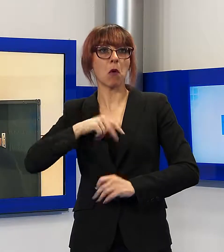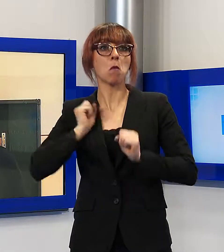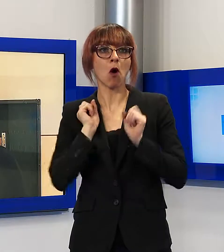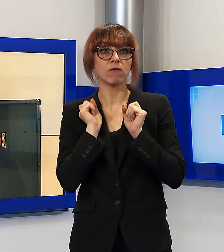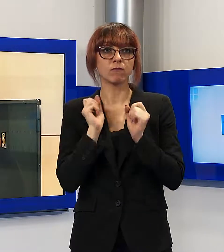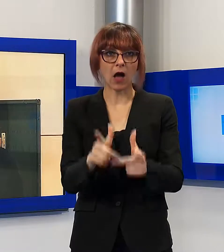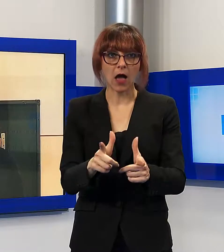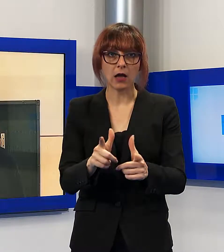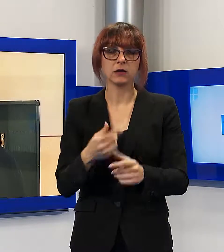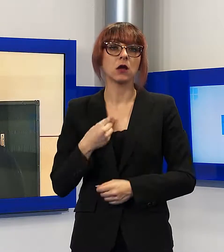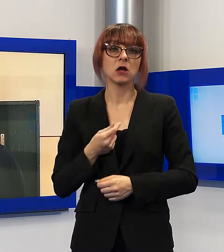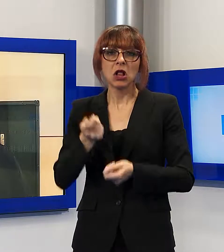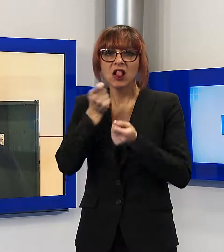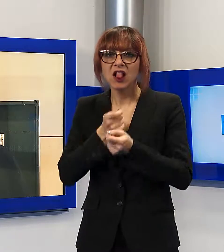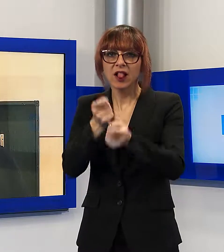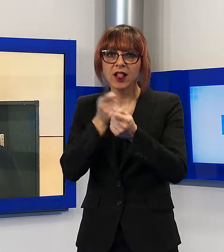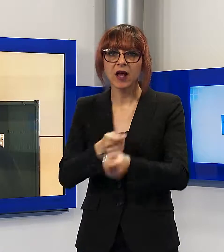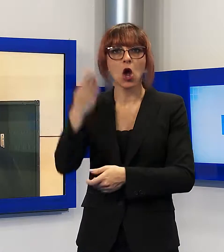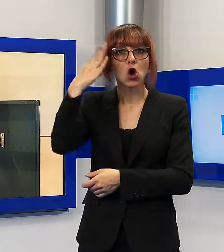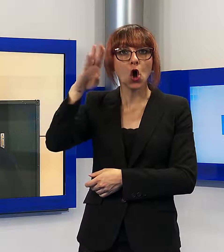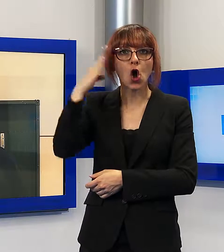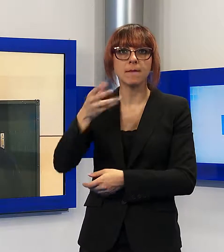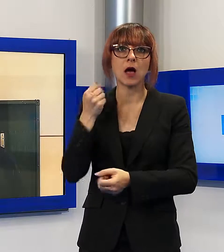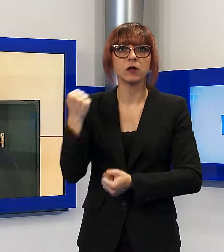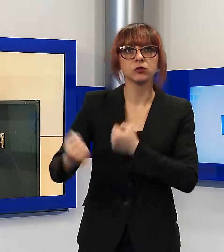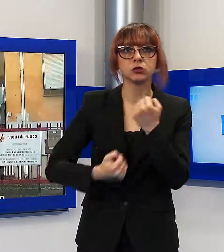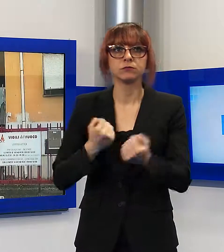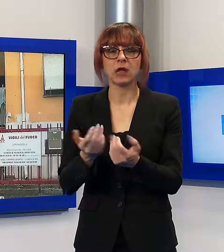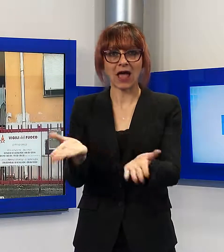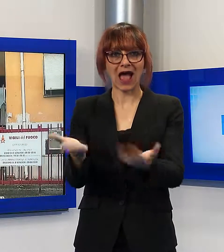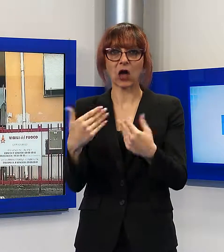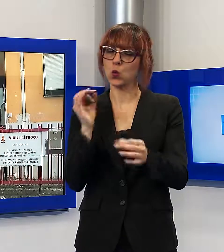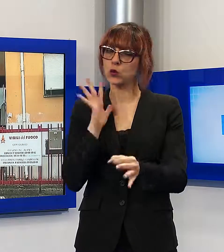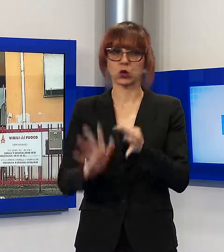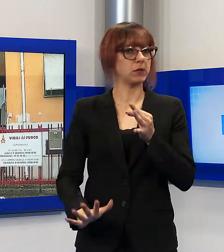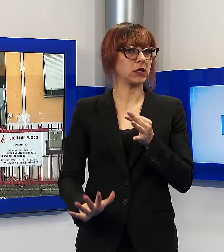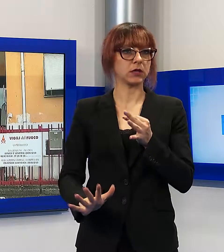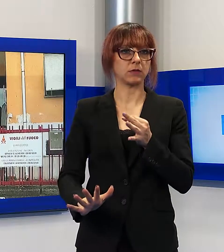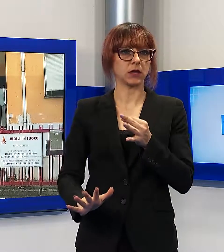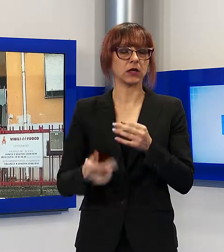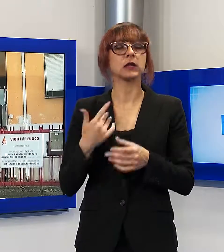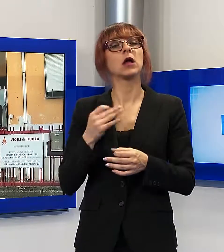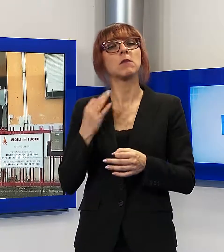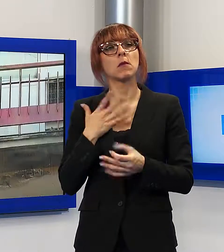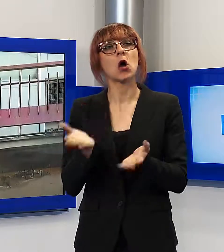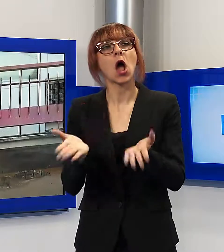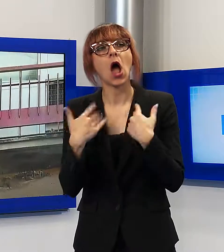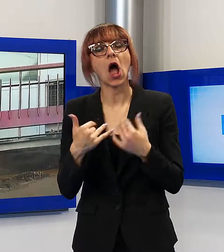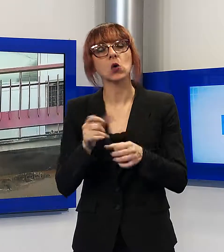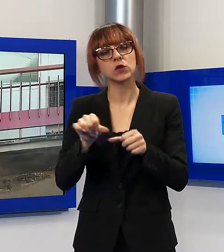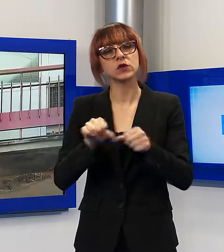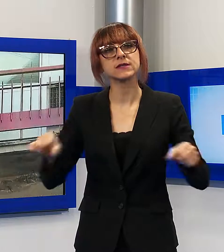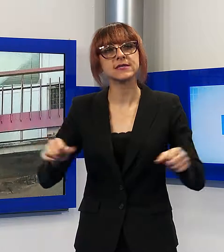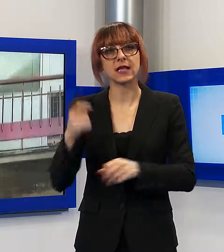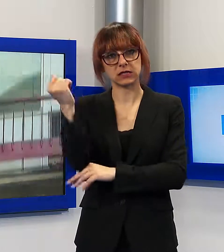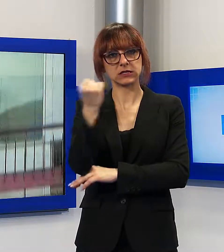gli organi del fuoco, il comando che si attivi per l'acquisto, acquistare la provincia, acquistare dalla provincia la sede di